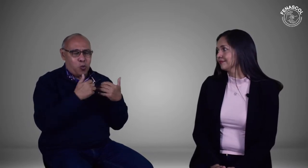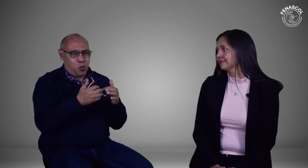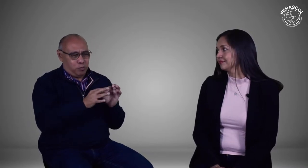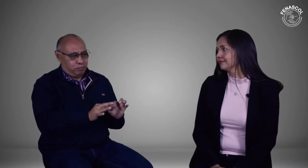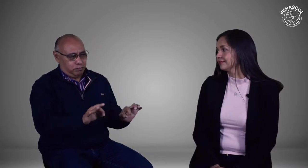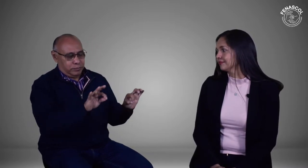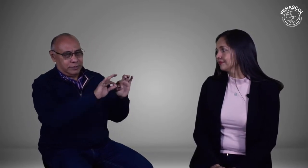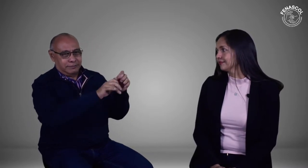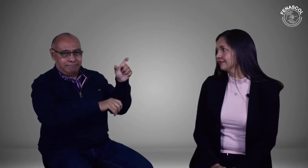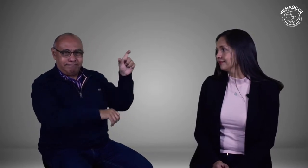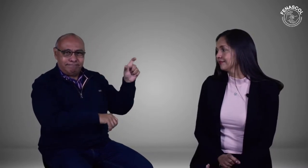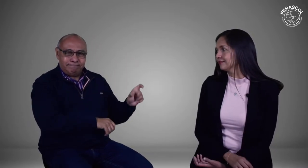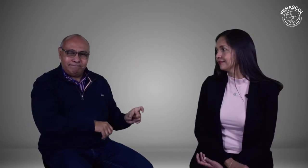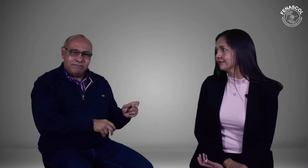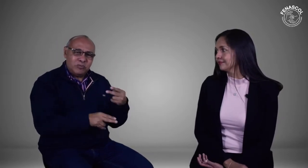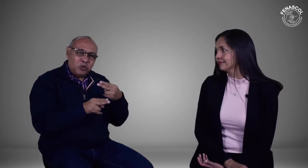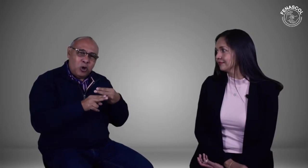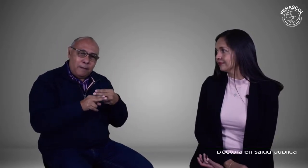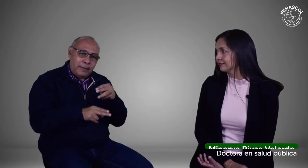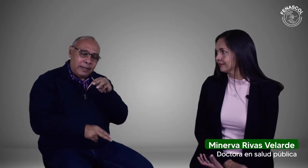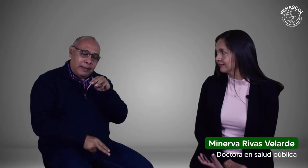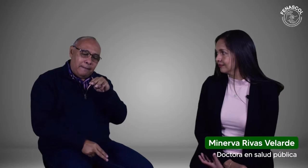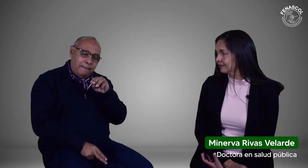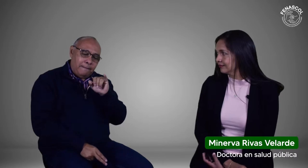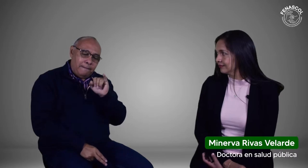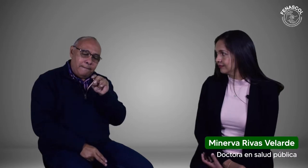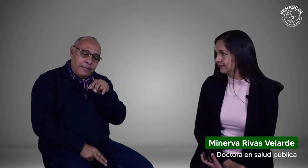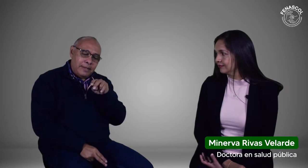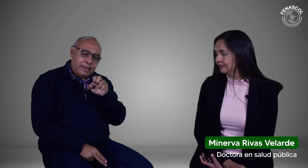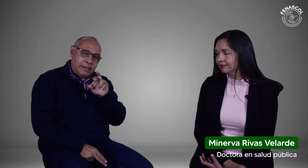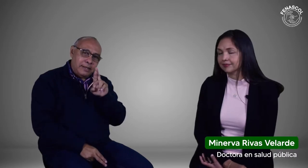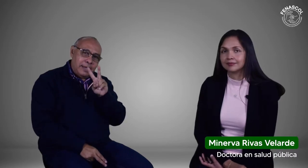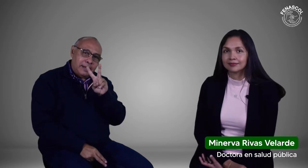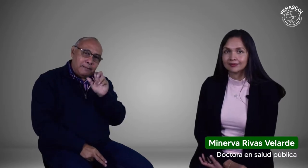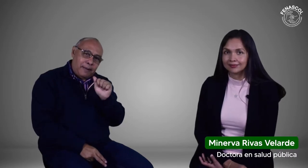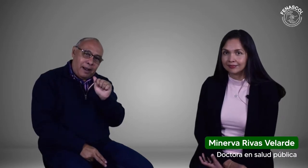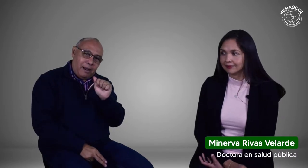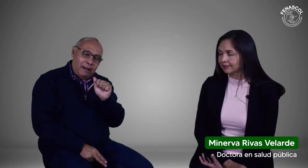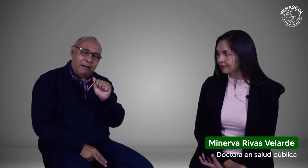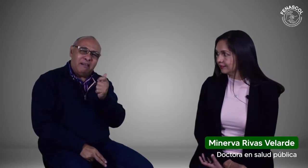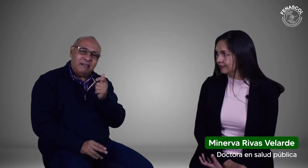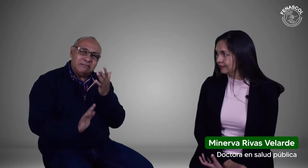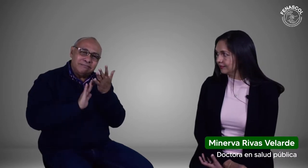importante. Su nombre es Minerva, esta es su seña.